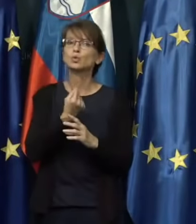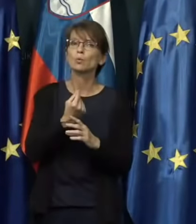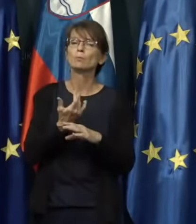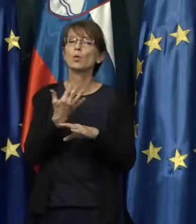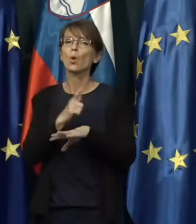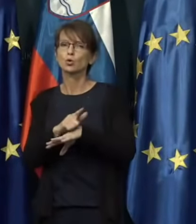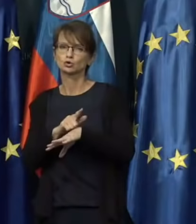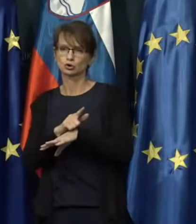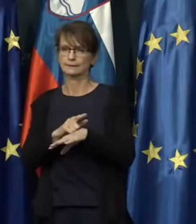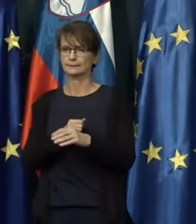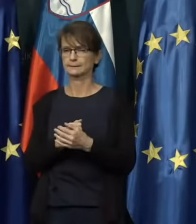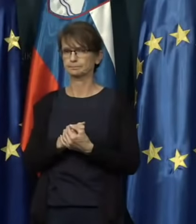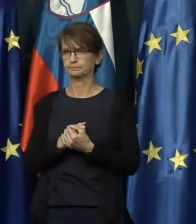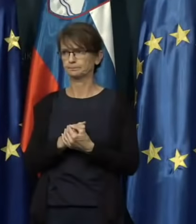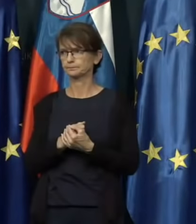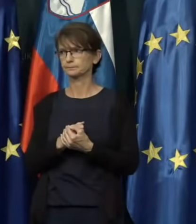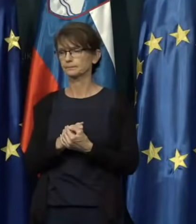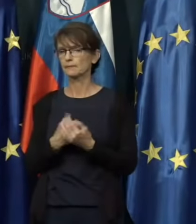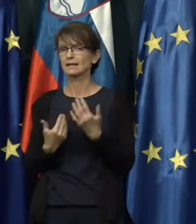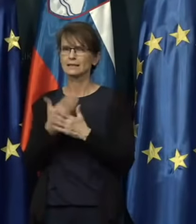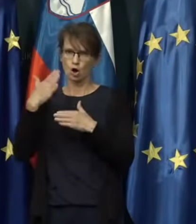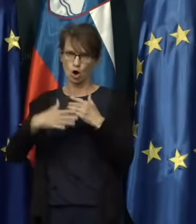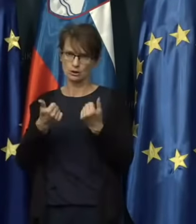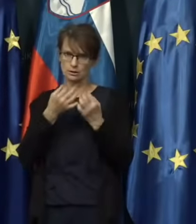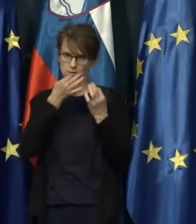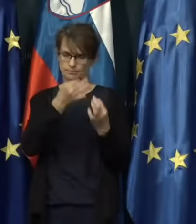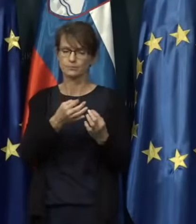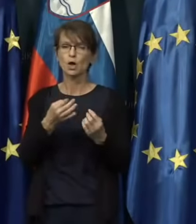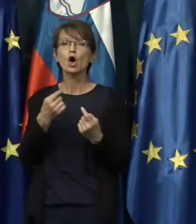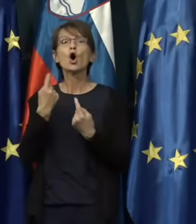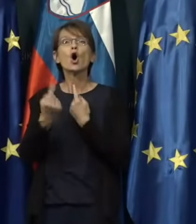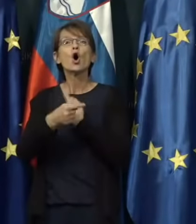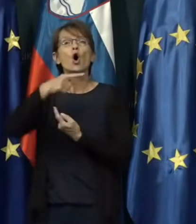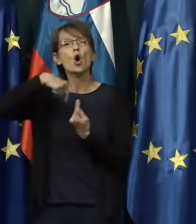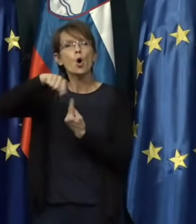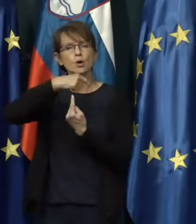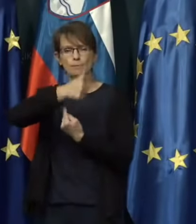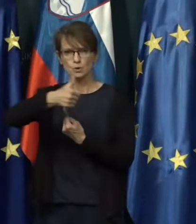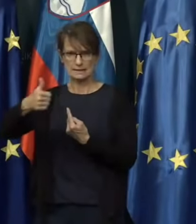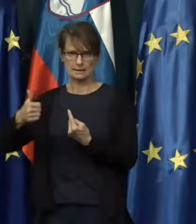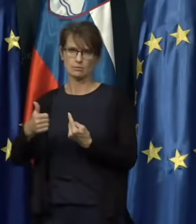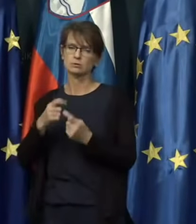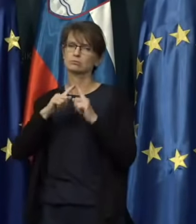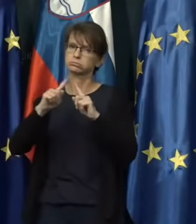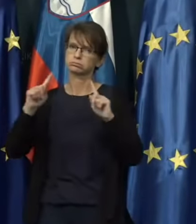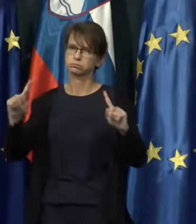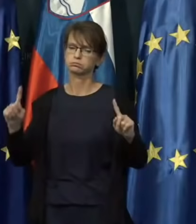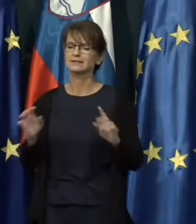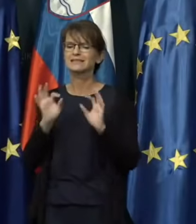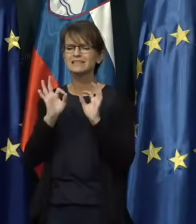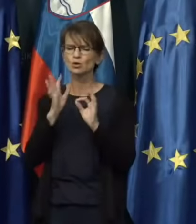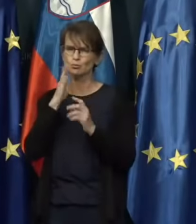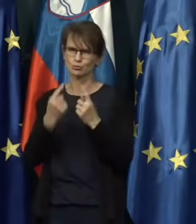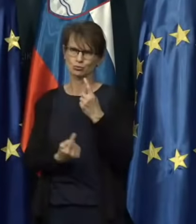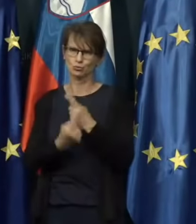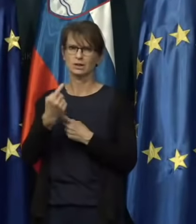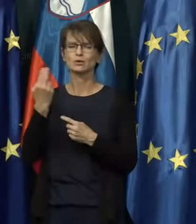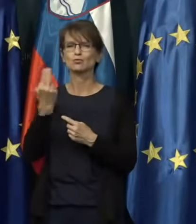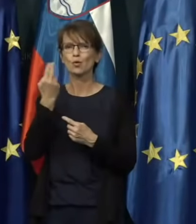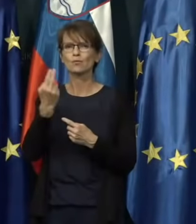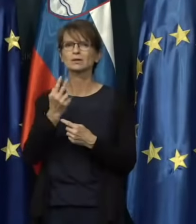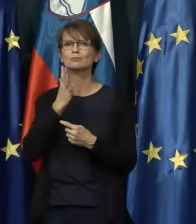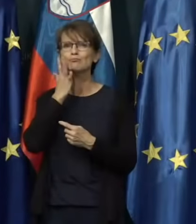Mogoče še res čisto za konec. Okoliščine posameznikov so seveda različne, zagotovo se bo zgodil primer, da bodo Slovenci